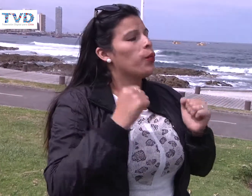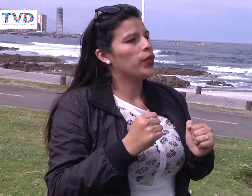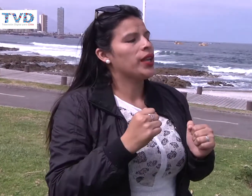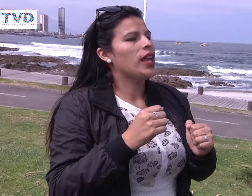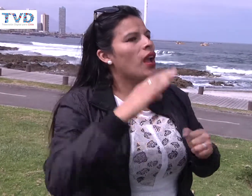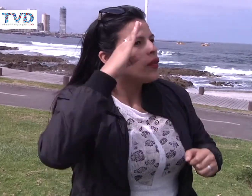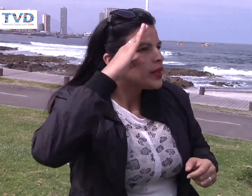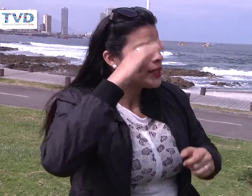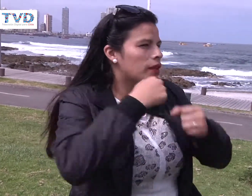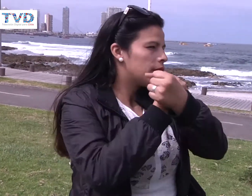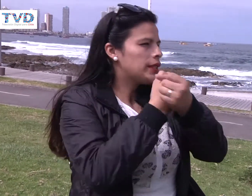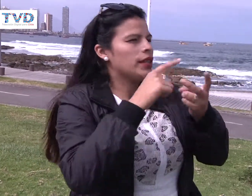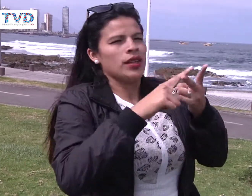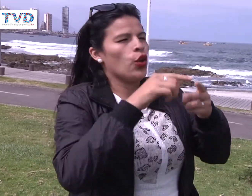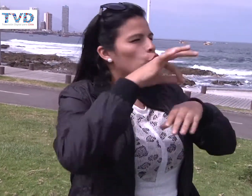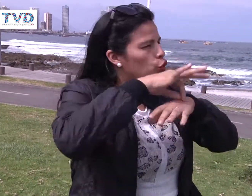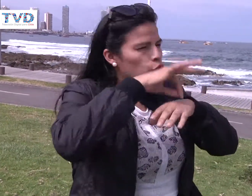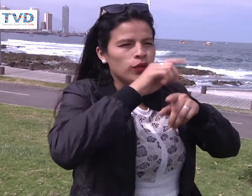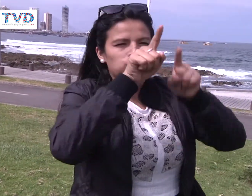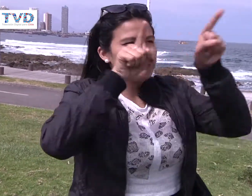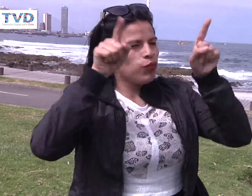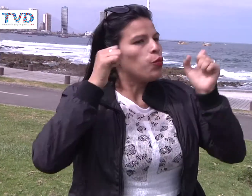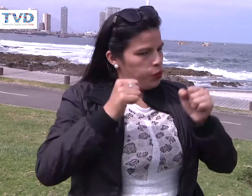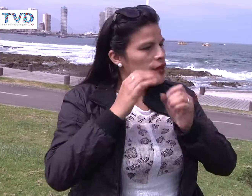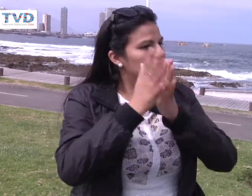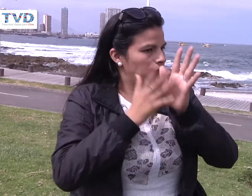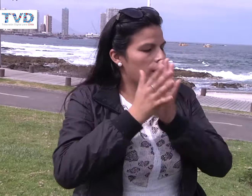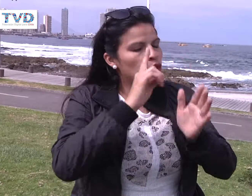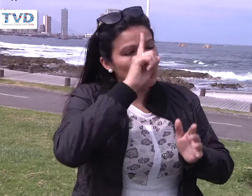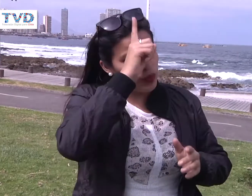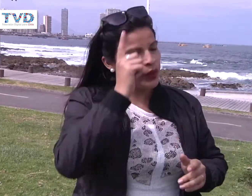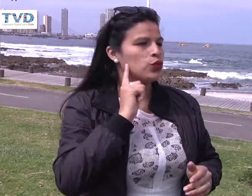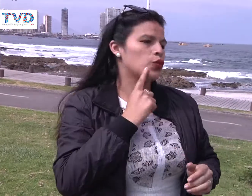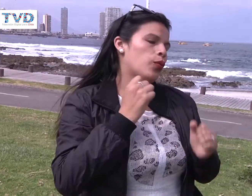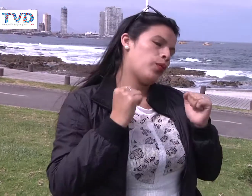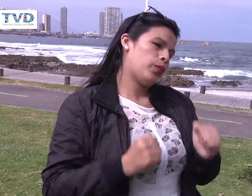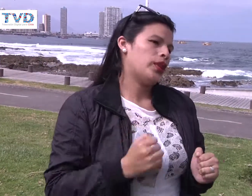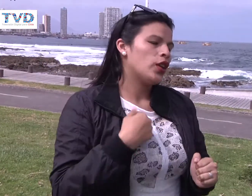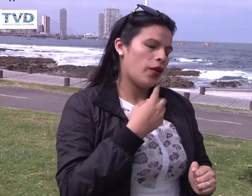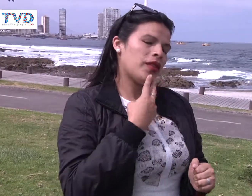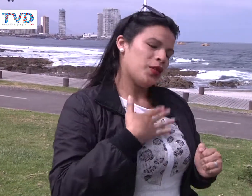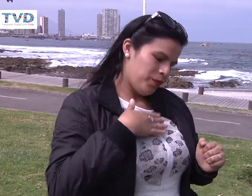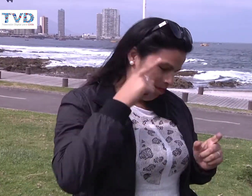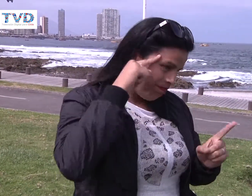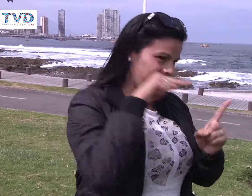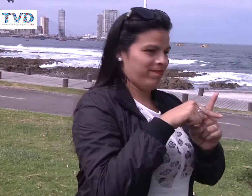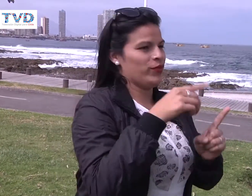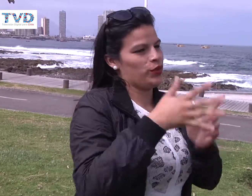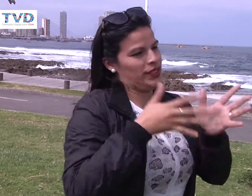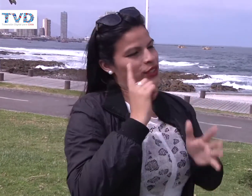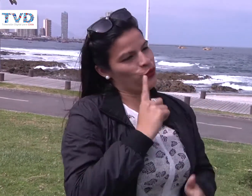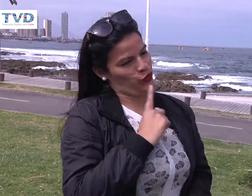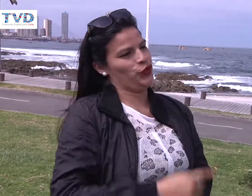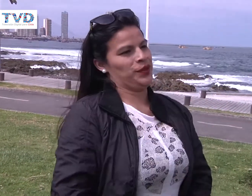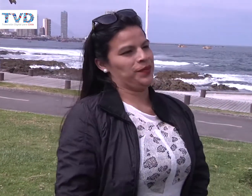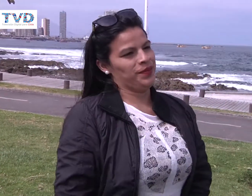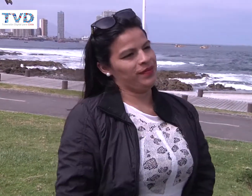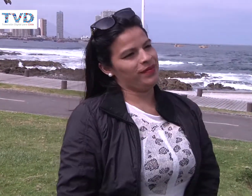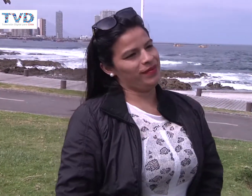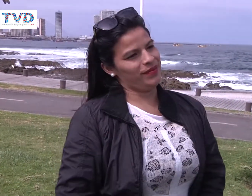liderazgo y poder tener la confianza de ir a un médico, de ir a policía y que las personas puedan comunicarse como nosotros en lengua de